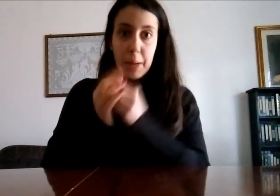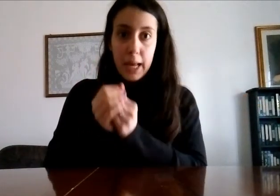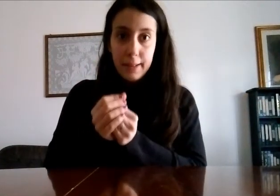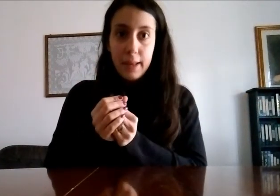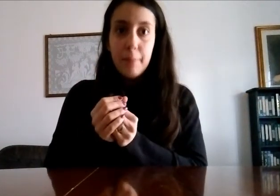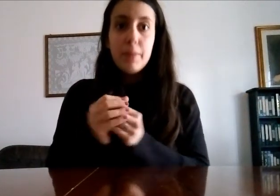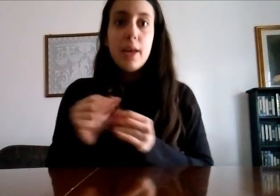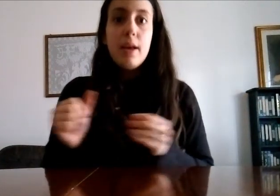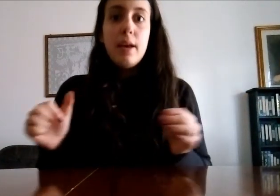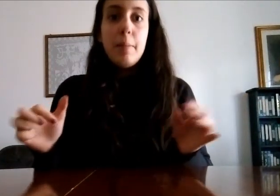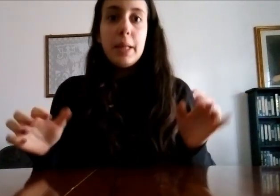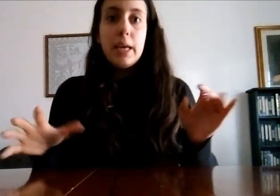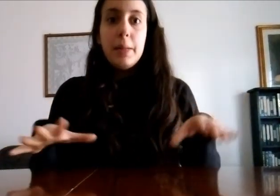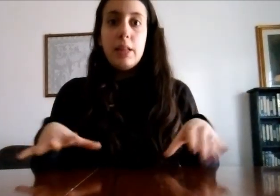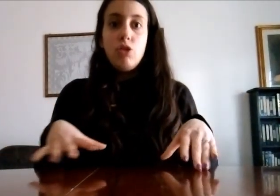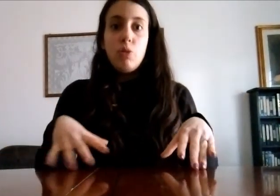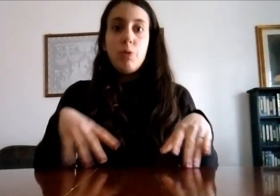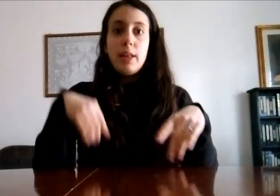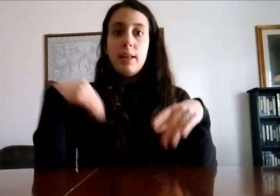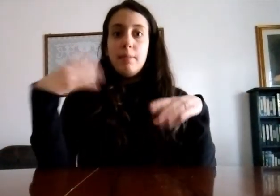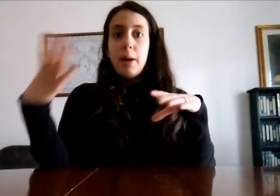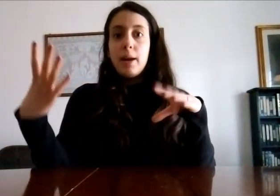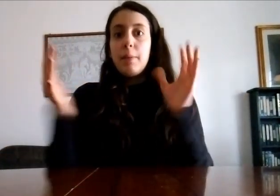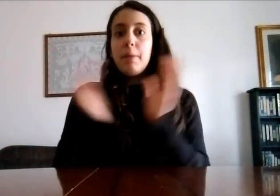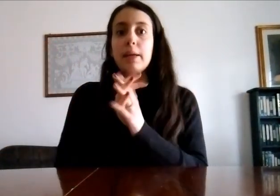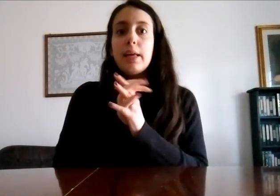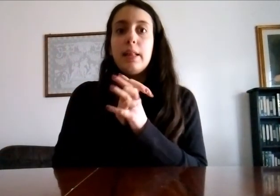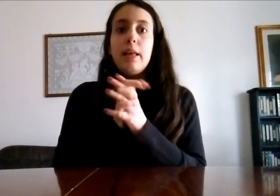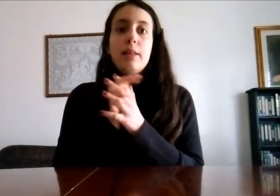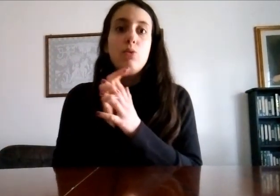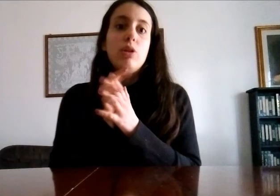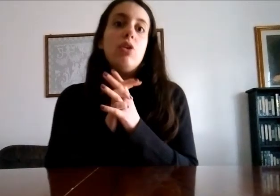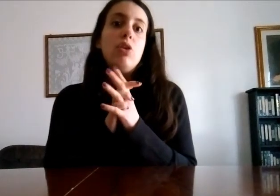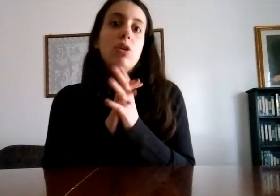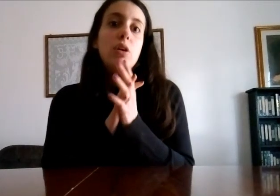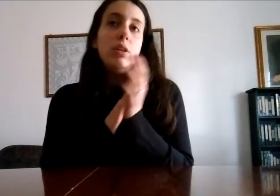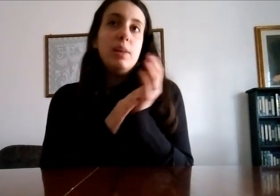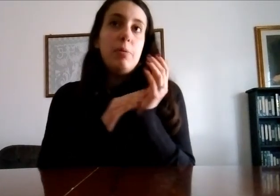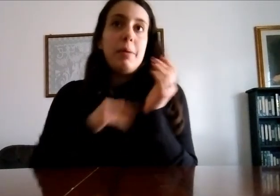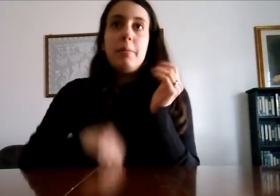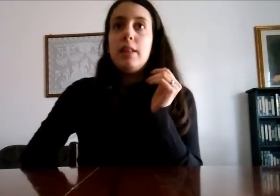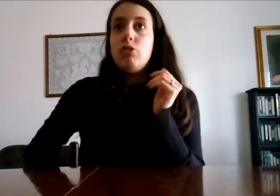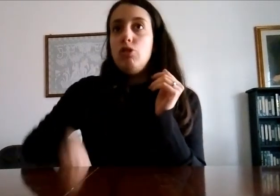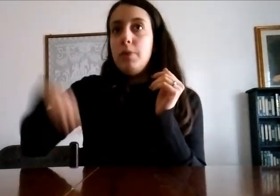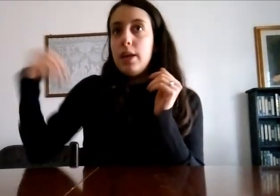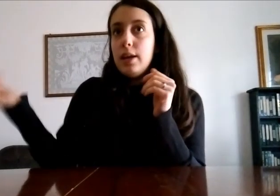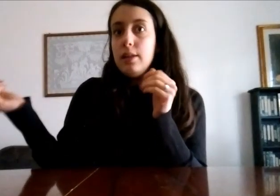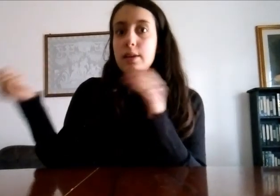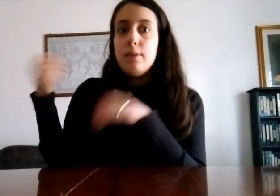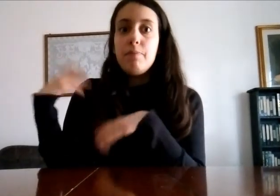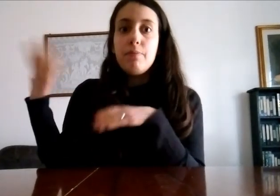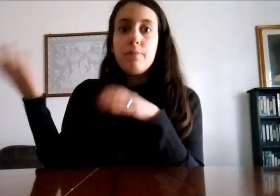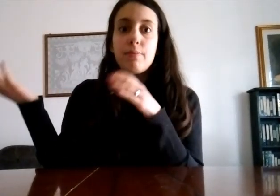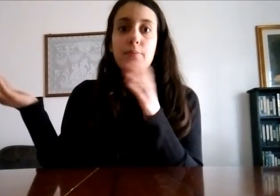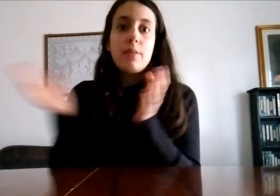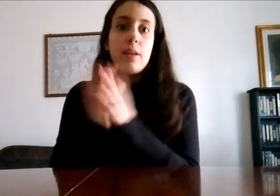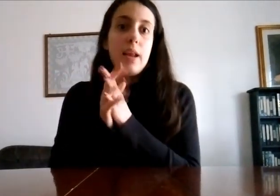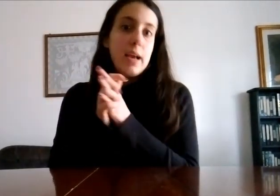palestra praticamente ci sono pure delle sbarre che parecchi atleti usano tipo per metterci i piedi le